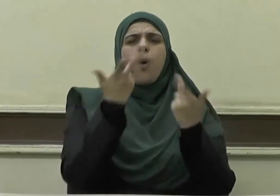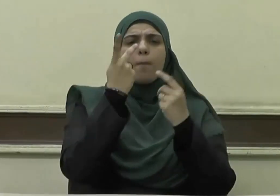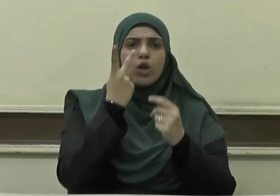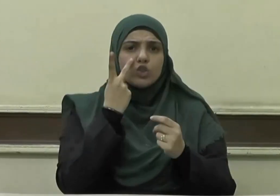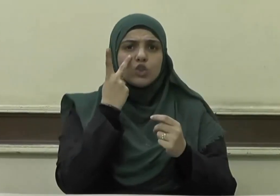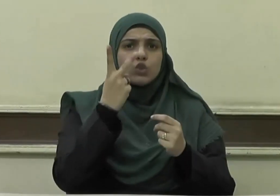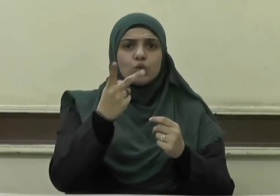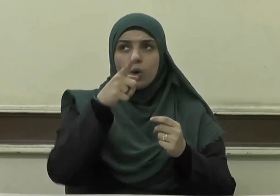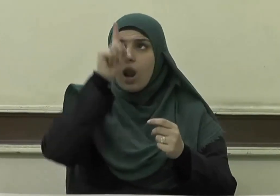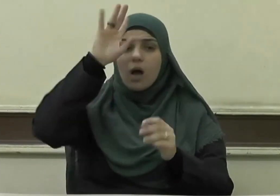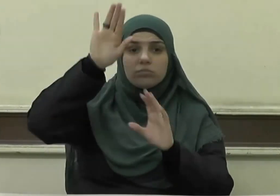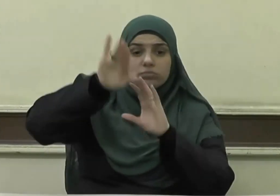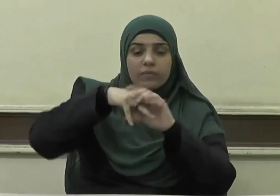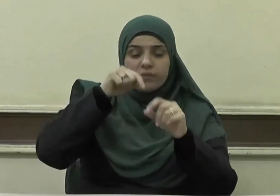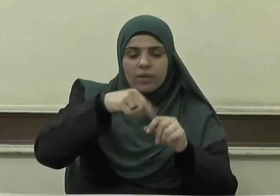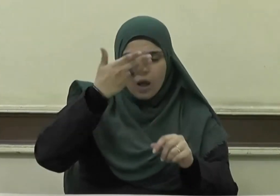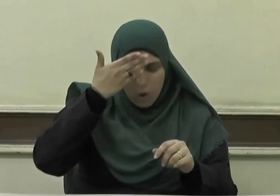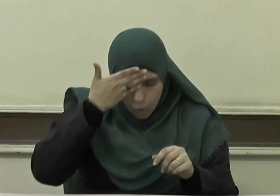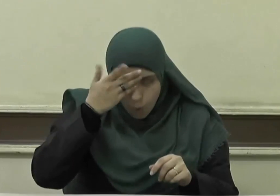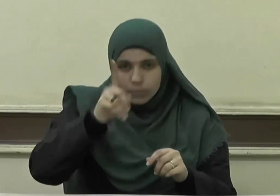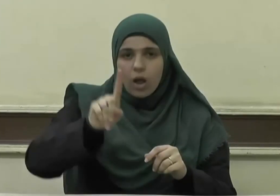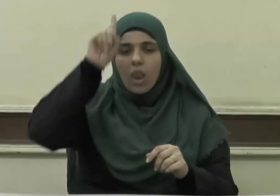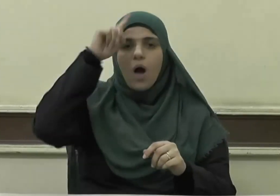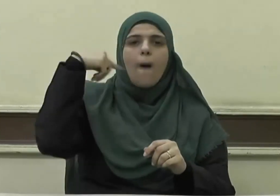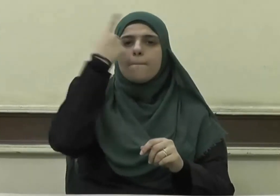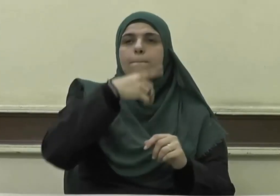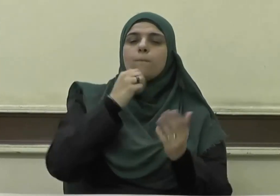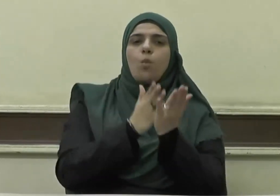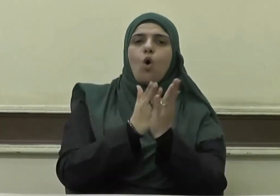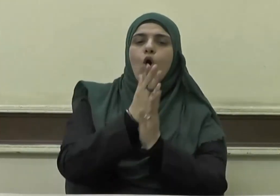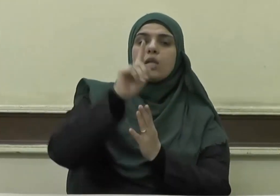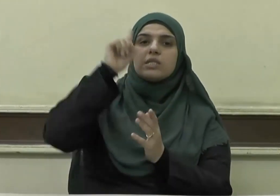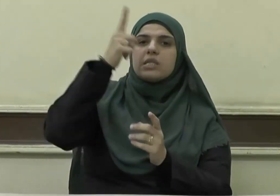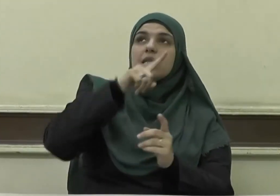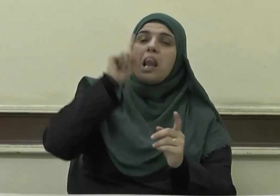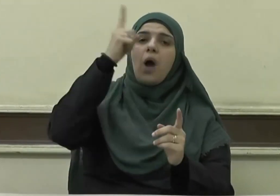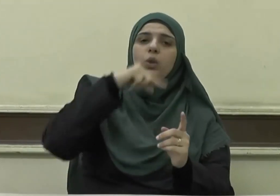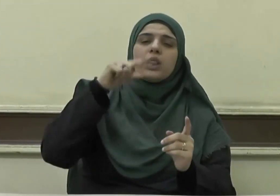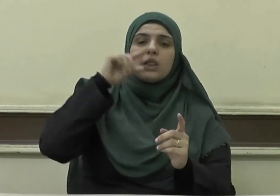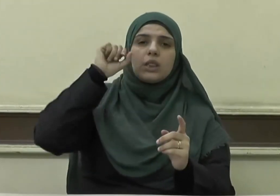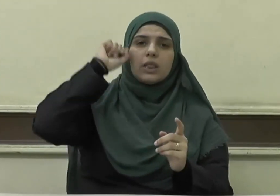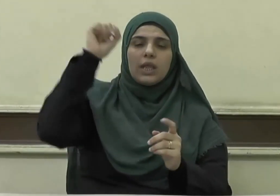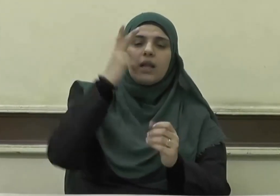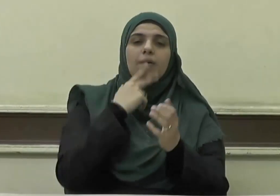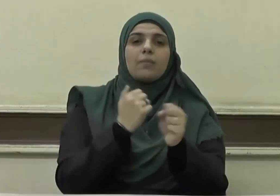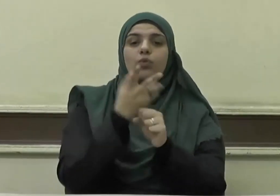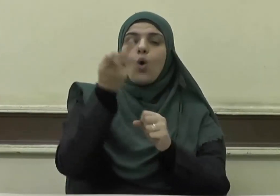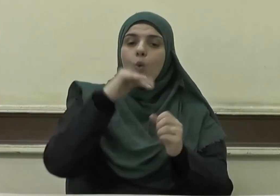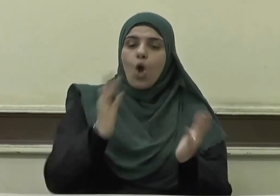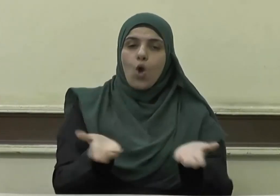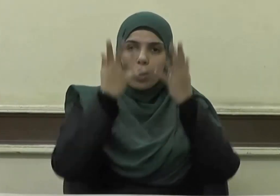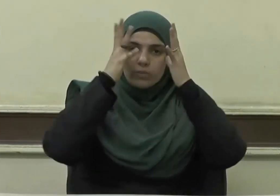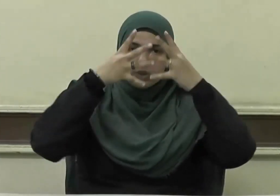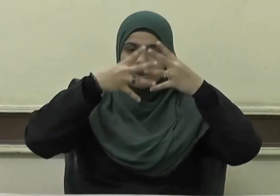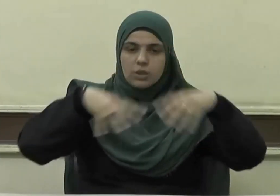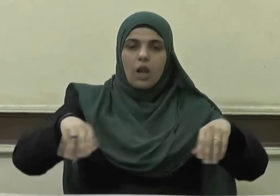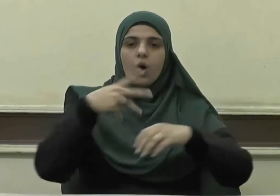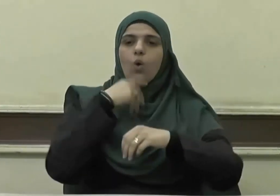ليعبدوا الله مخلصين له الدين حنفاء ويقيموا الصلاة ويؤتوا الزكاة